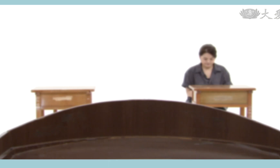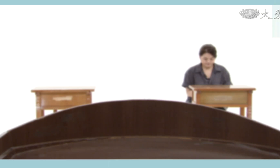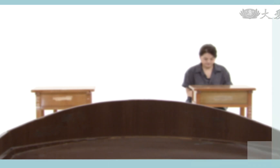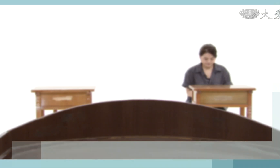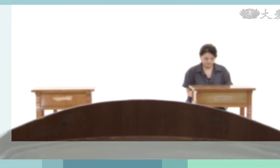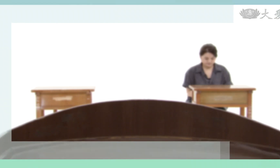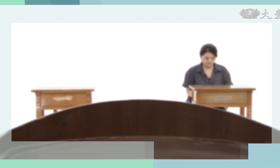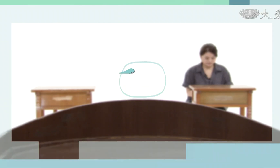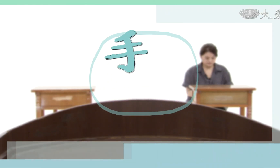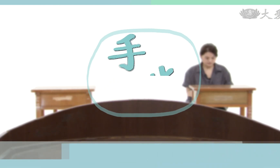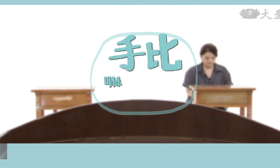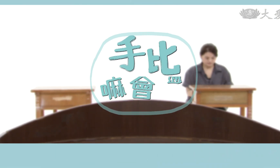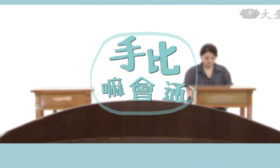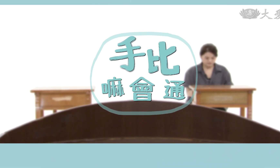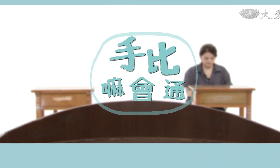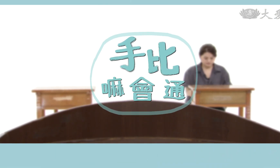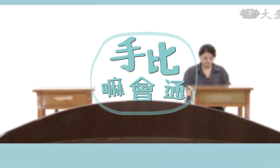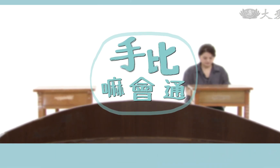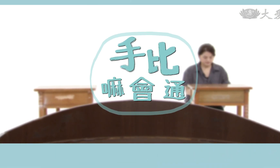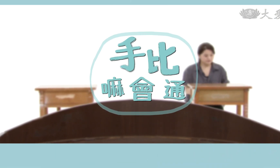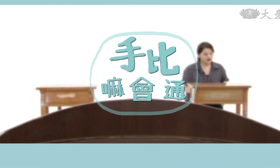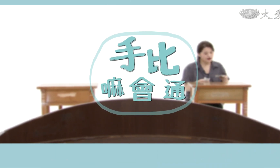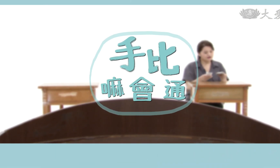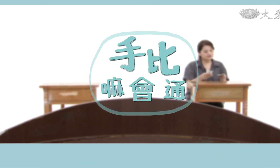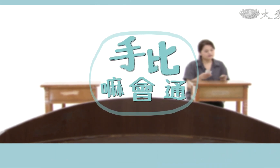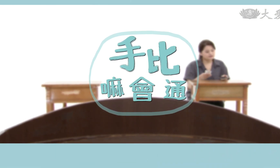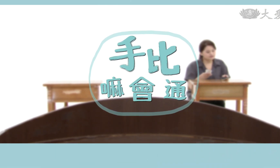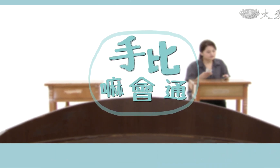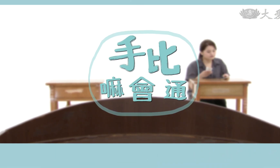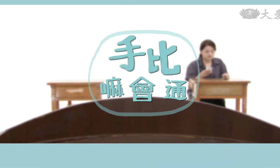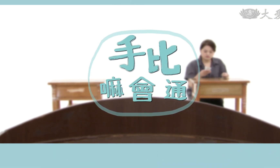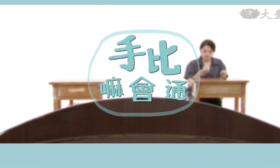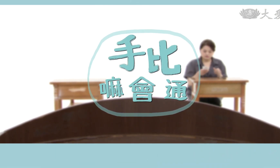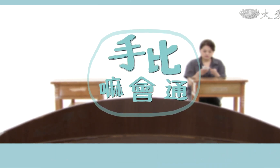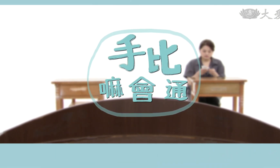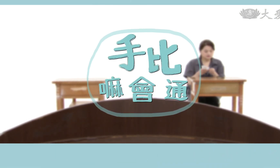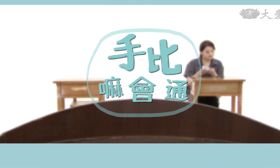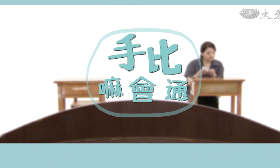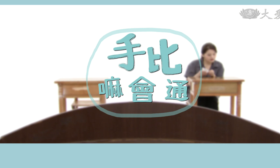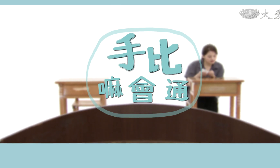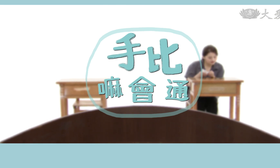中文幕宗盛